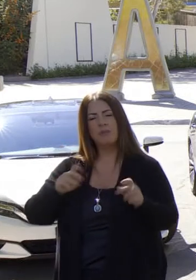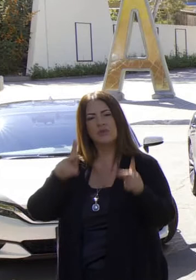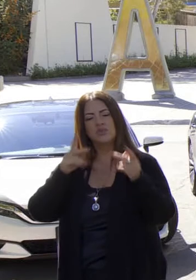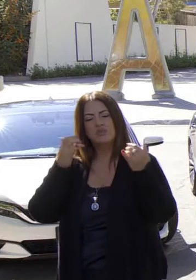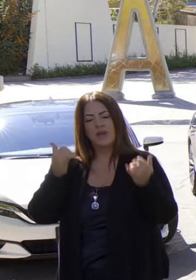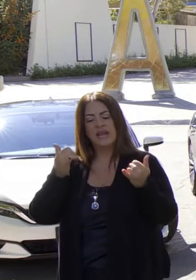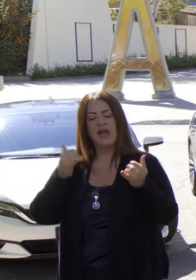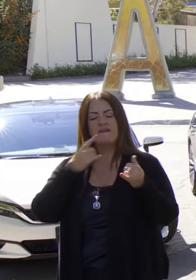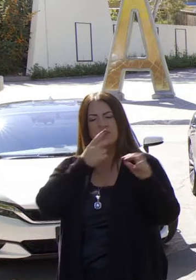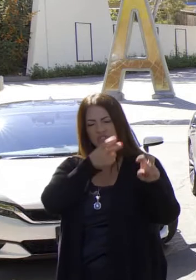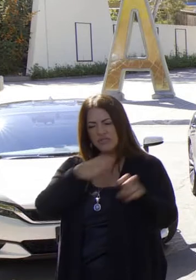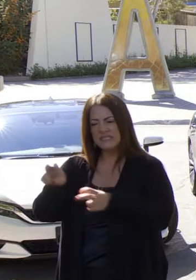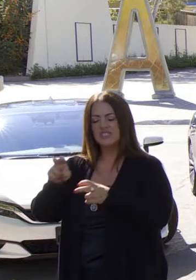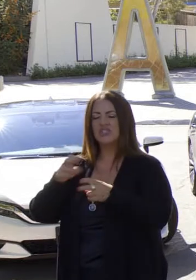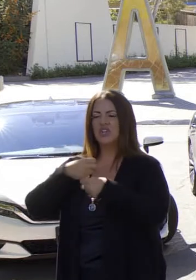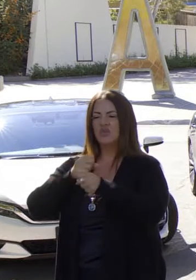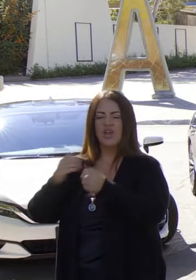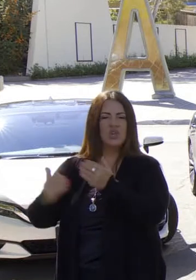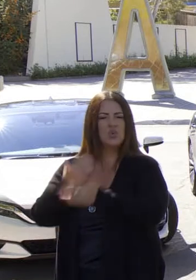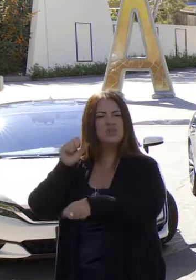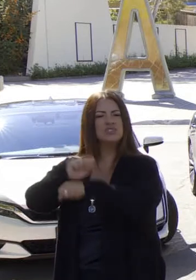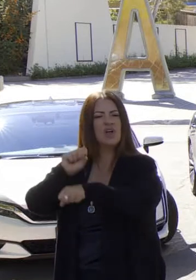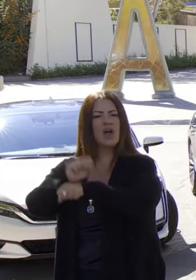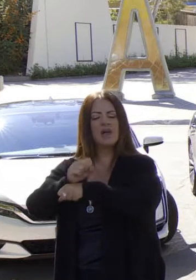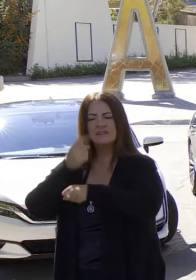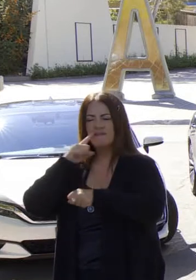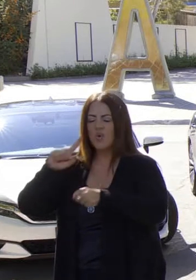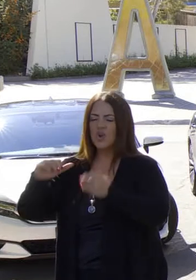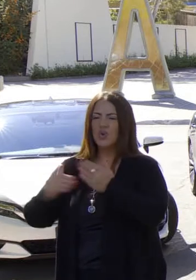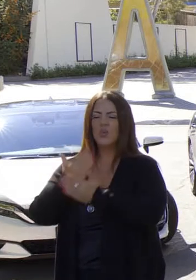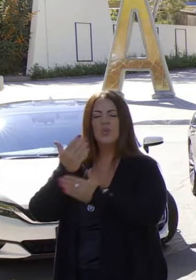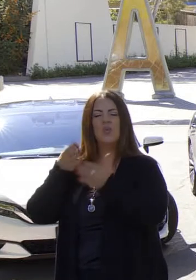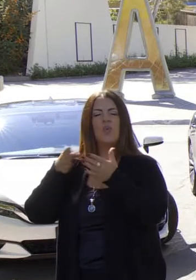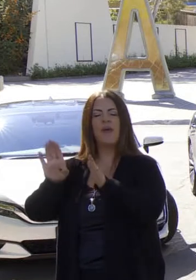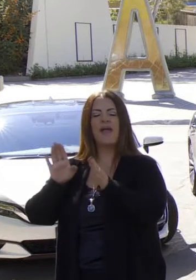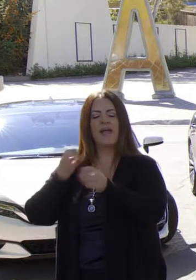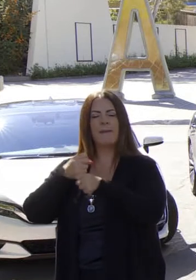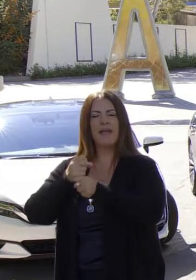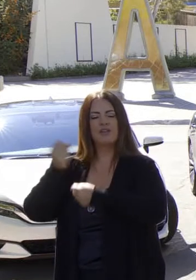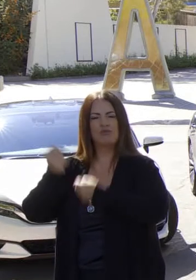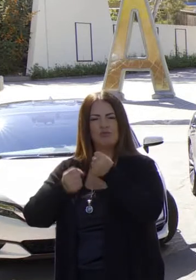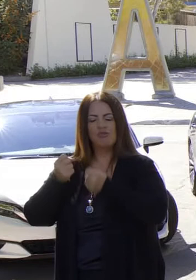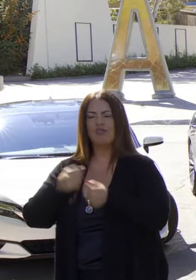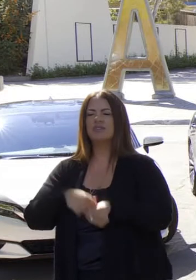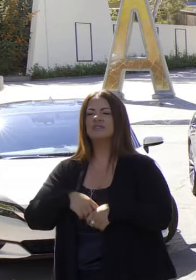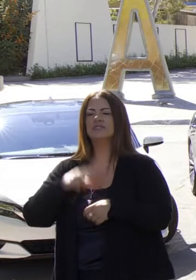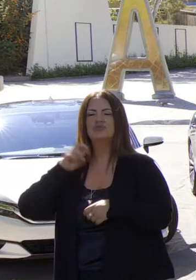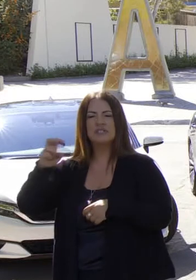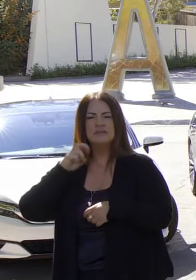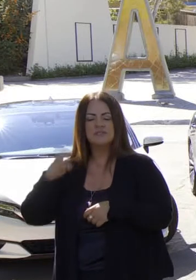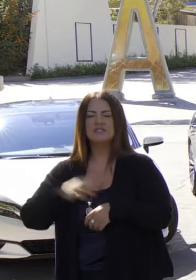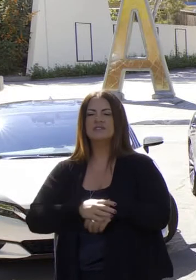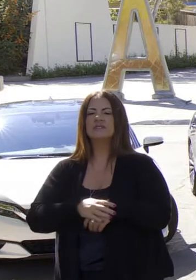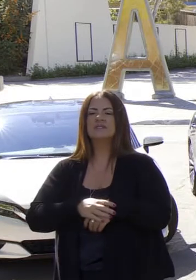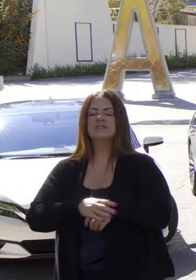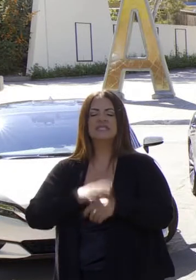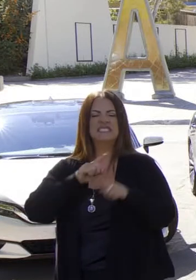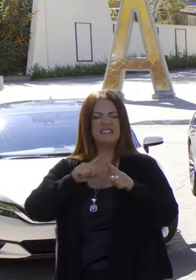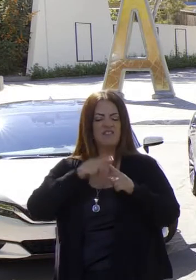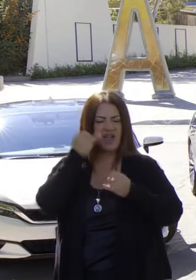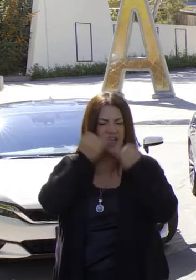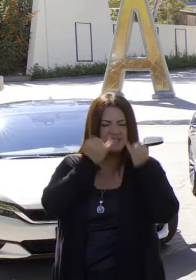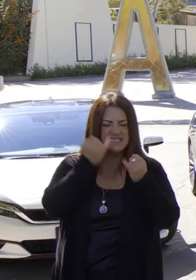ejemplo increíble de la oportunidad de avanzar, crear empleos y hacerlo de una forma sostenible. Específicamente, en esta orden